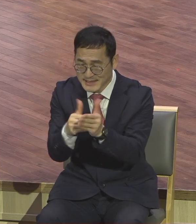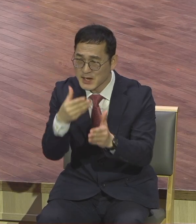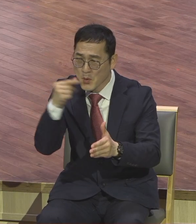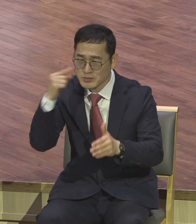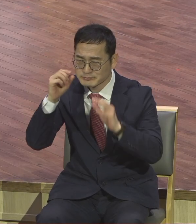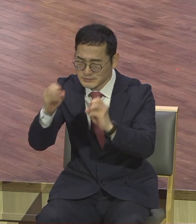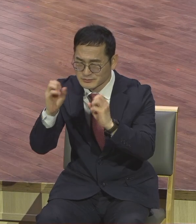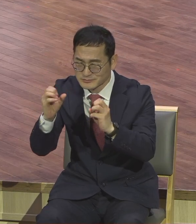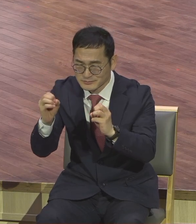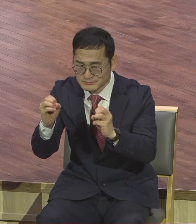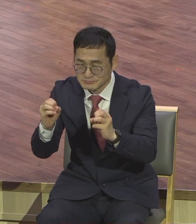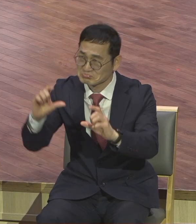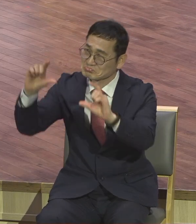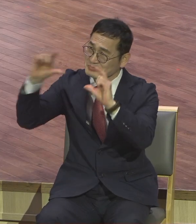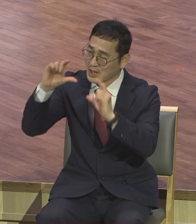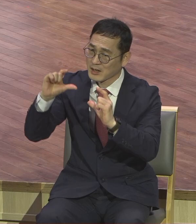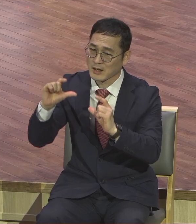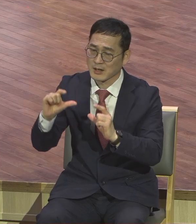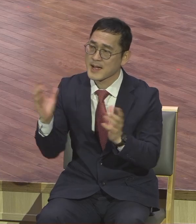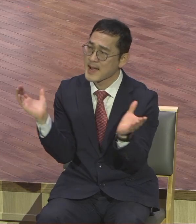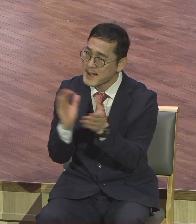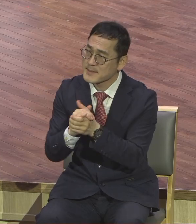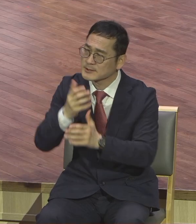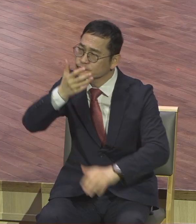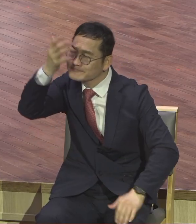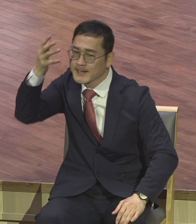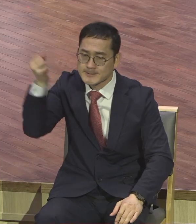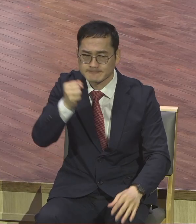꿈을 가지고 기도하는 거예요. 하나는 하실 거니까